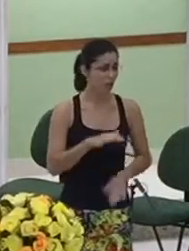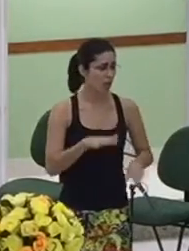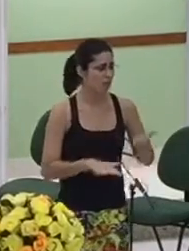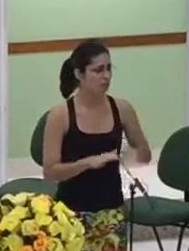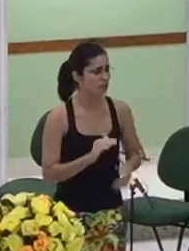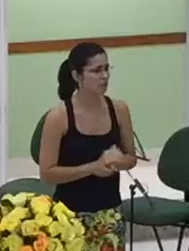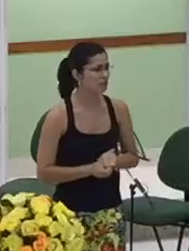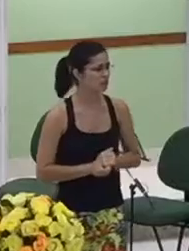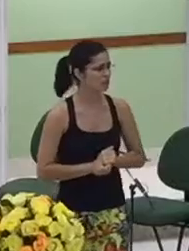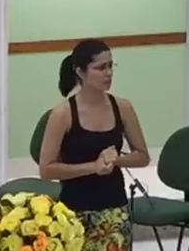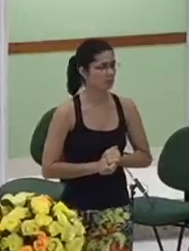outra igreja